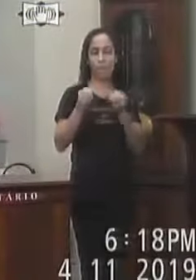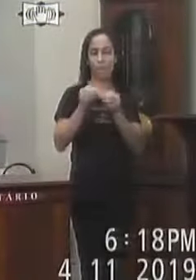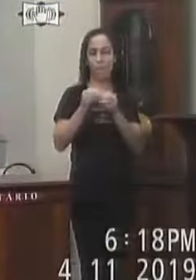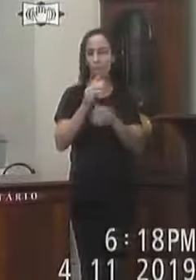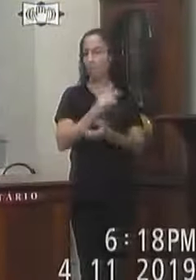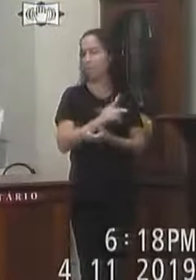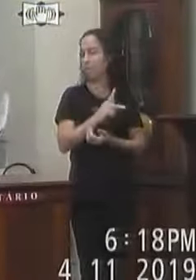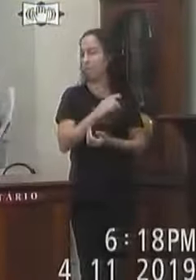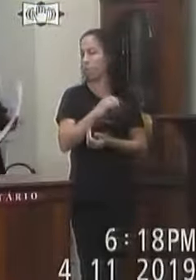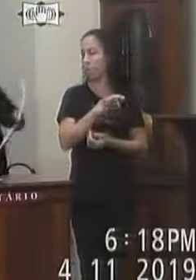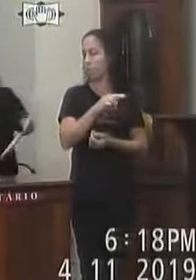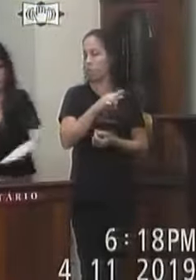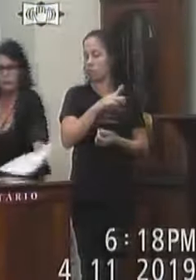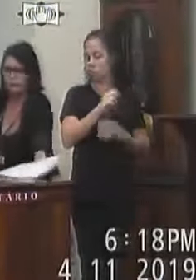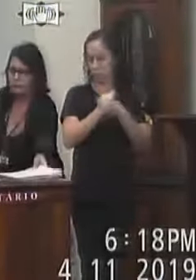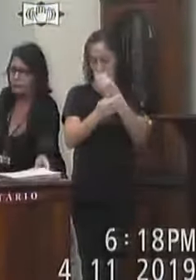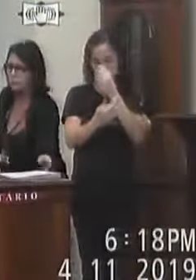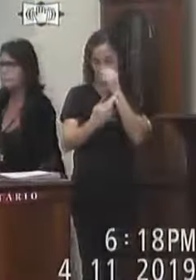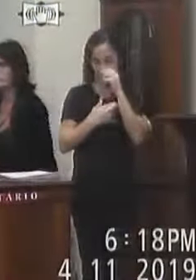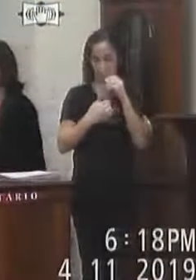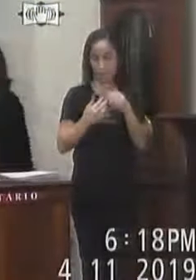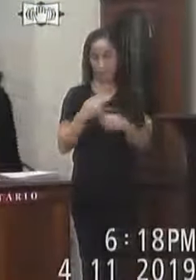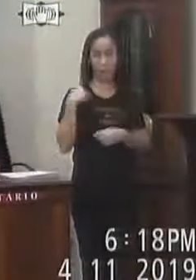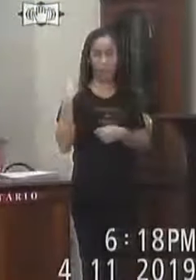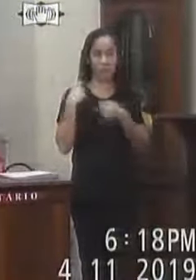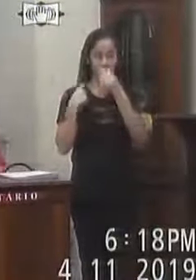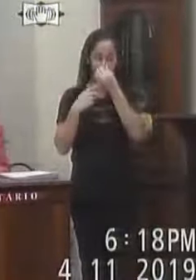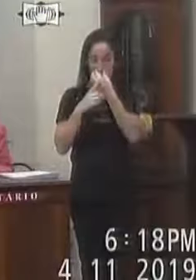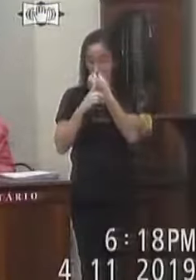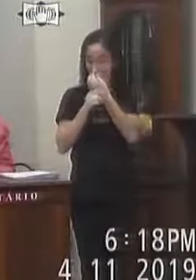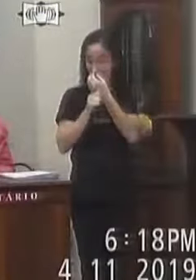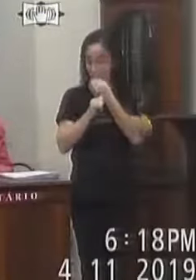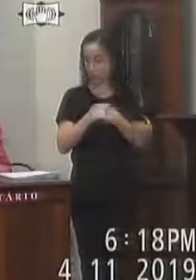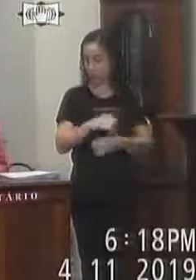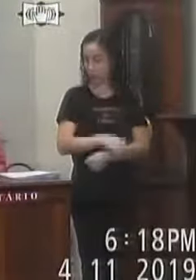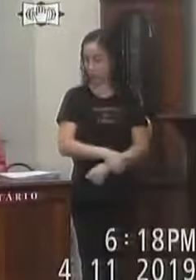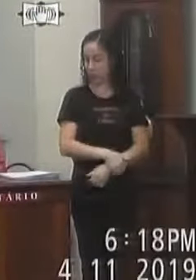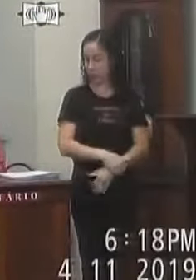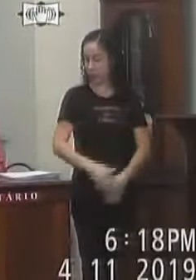está aqui as respostas Do vereador David Nogueira